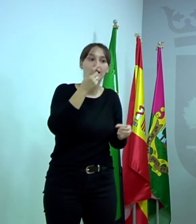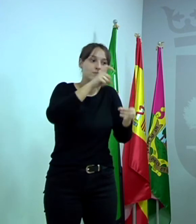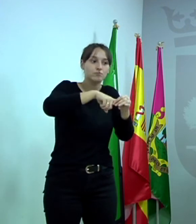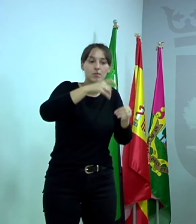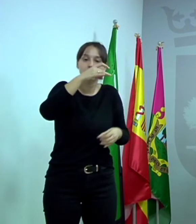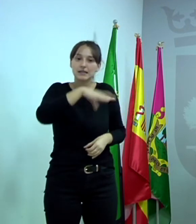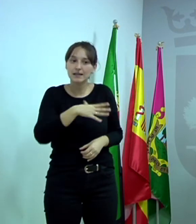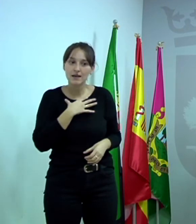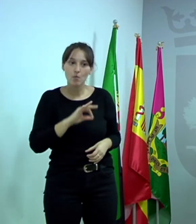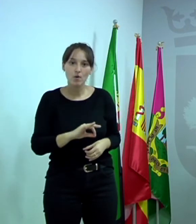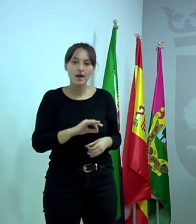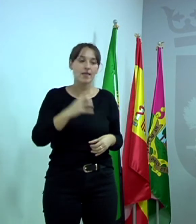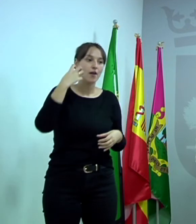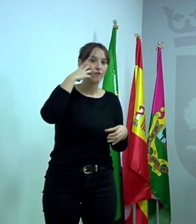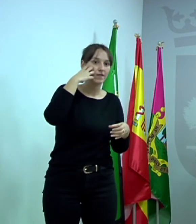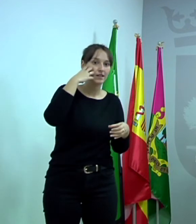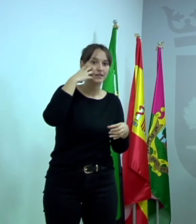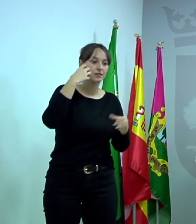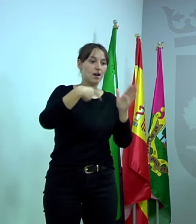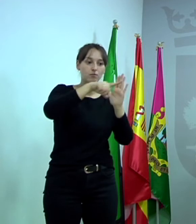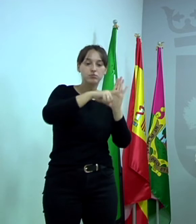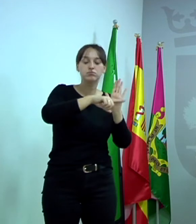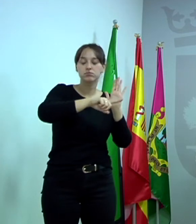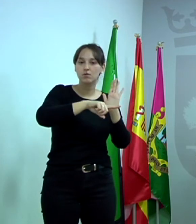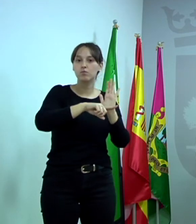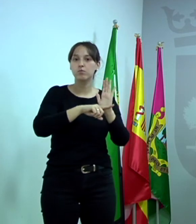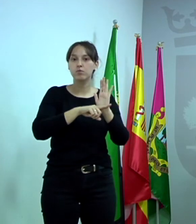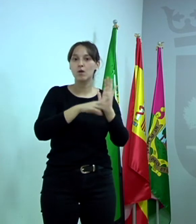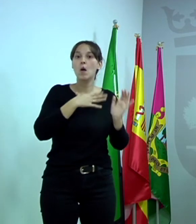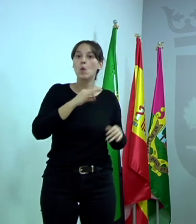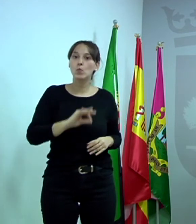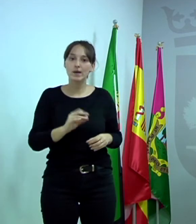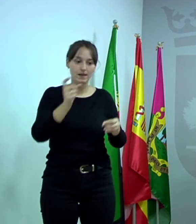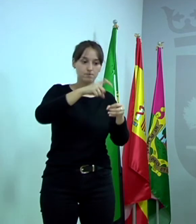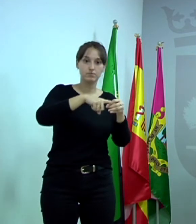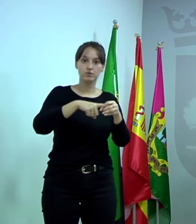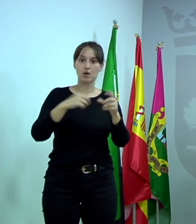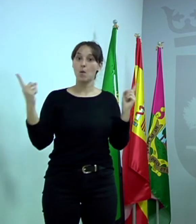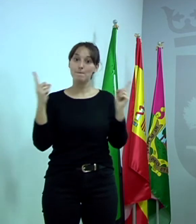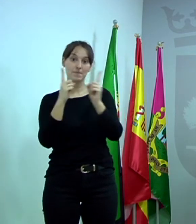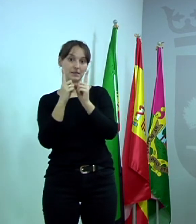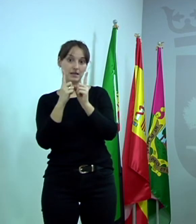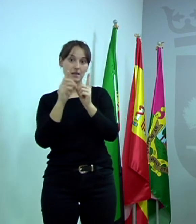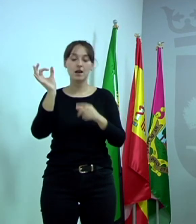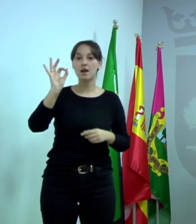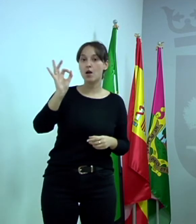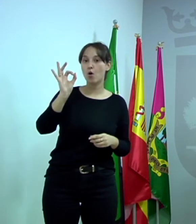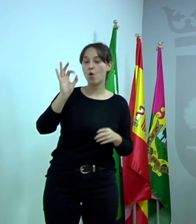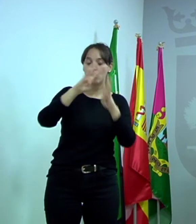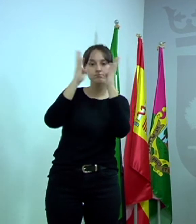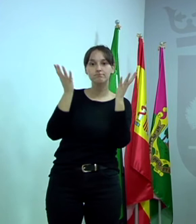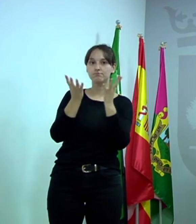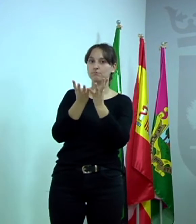apuntarse. Sí, algunas serán presenciales, otras serán online y otras ambas a la vez, presenciales y online.